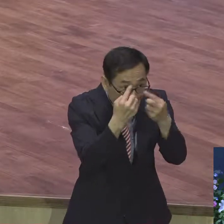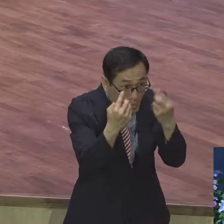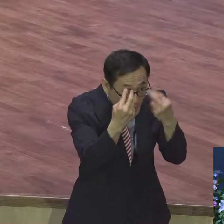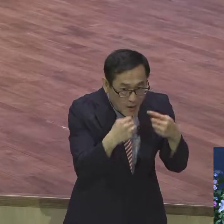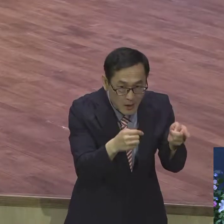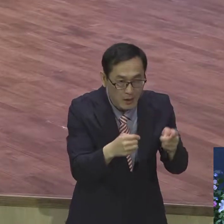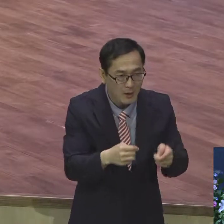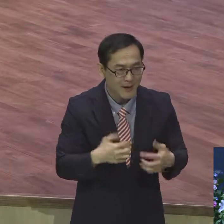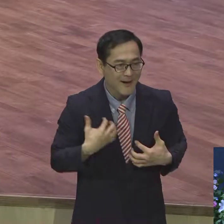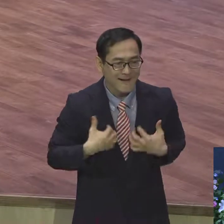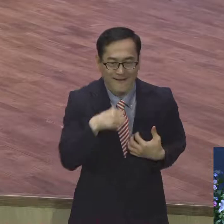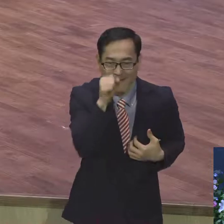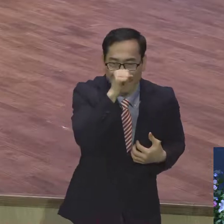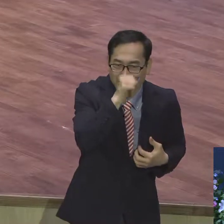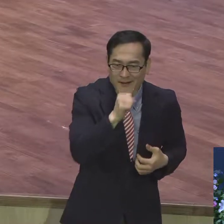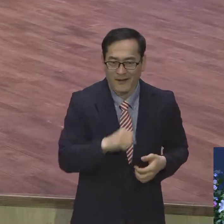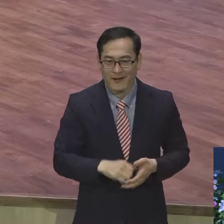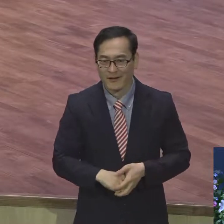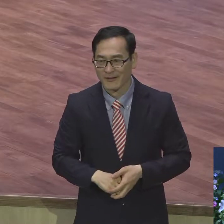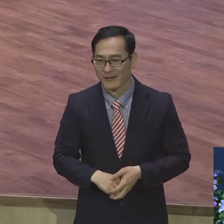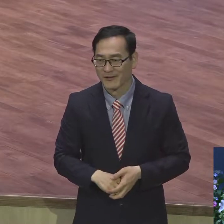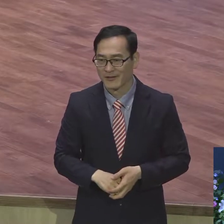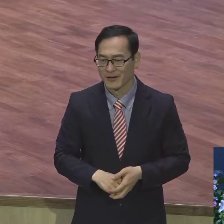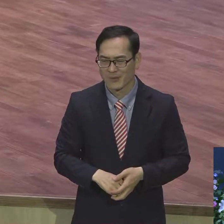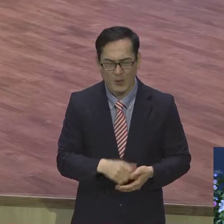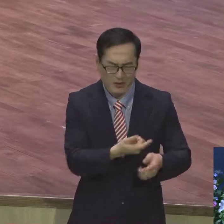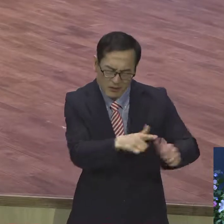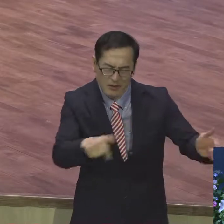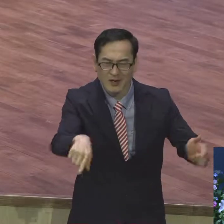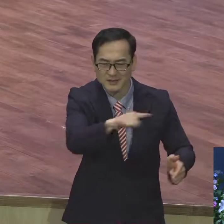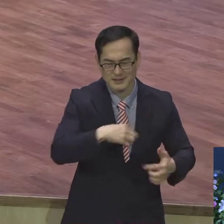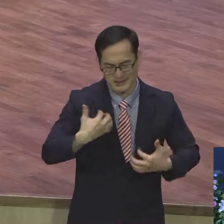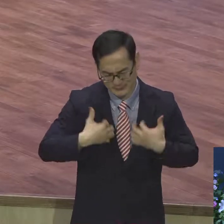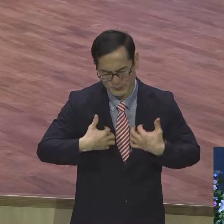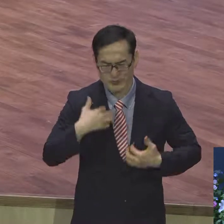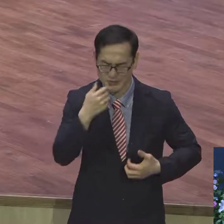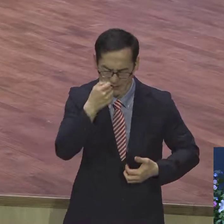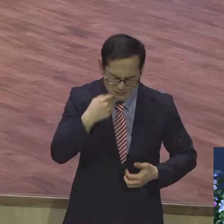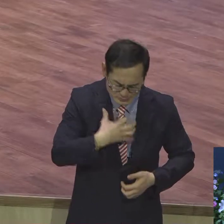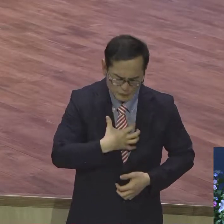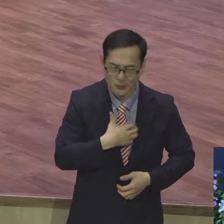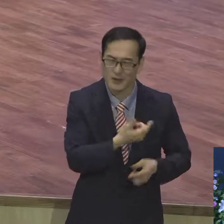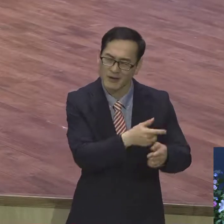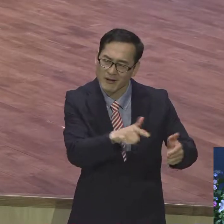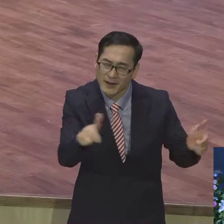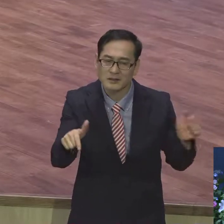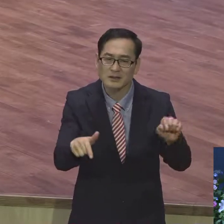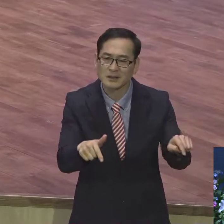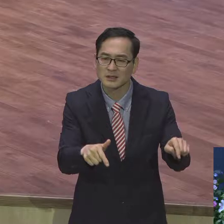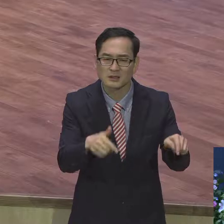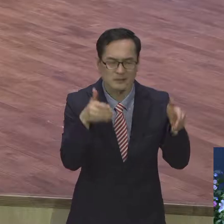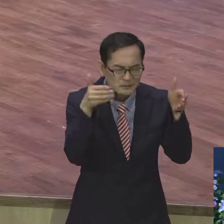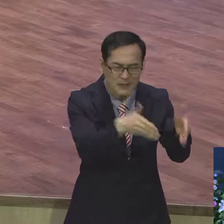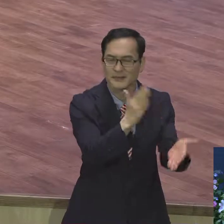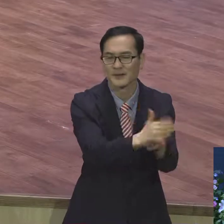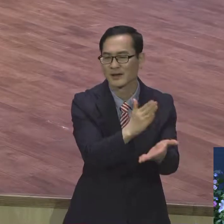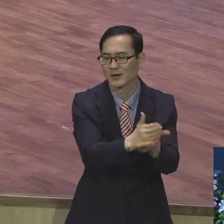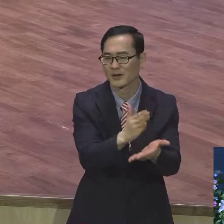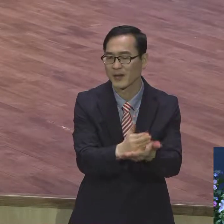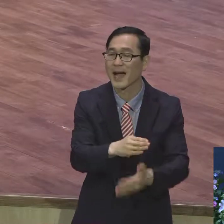그 전부 서론의 인생이 아니에요. 본론은 눈에 안 보이는 거예요. 그거를 철학자도 교수도